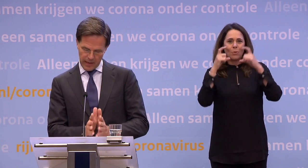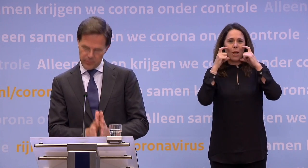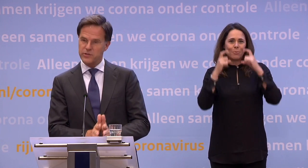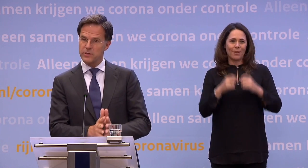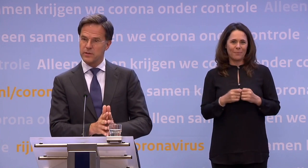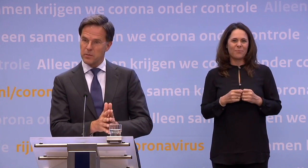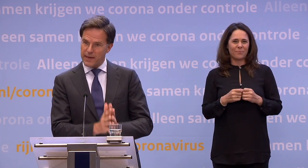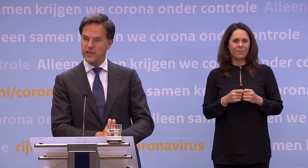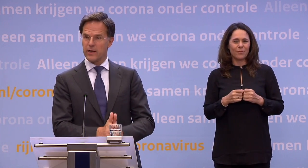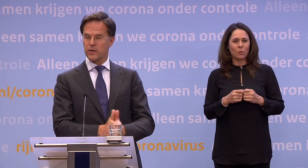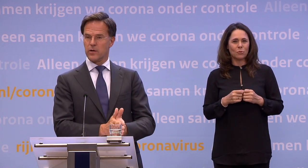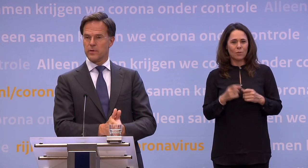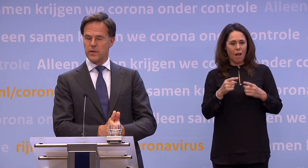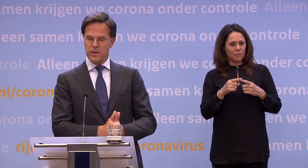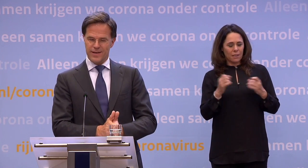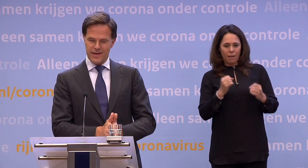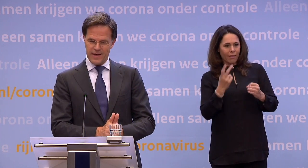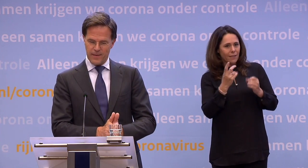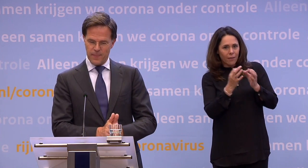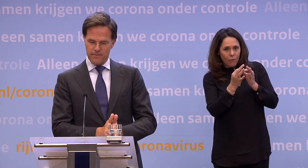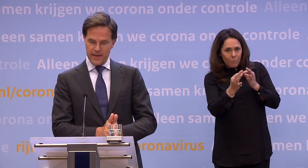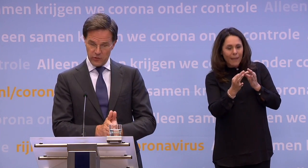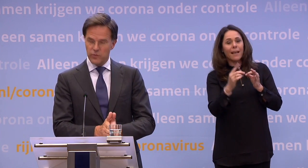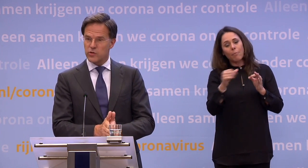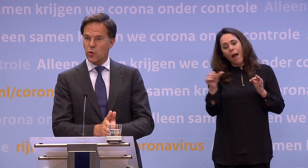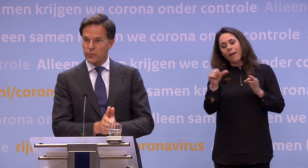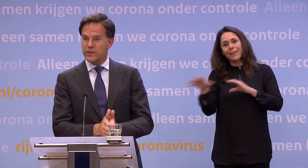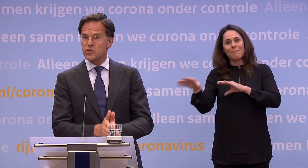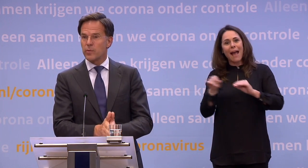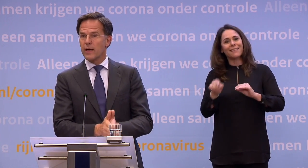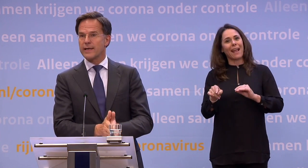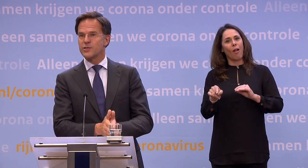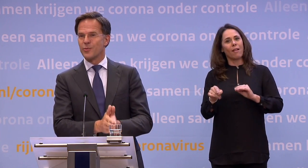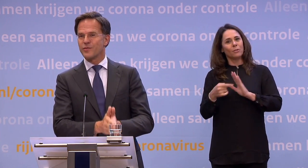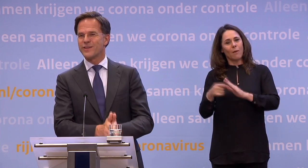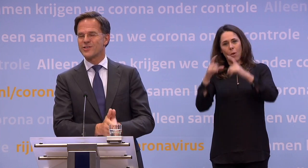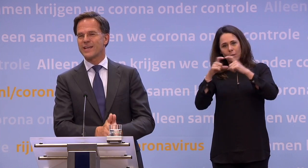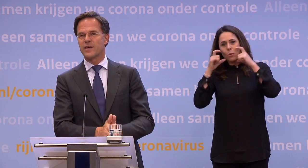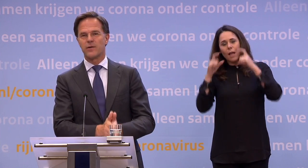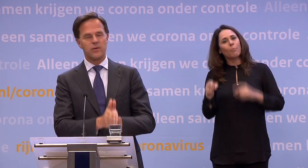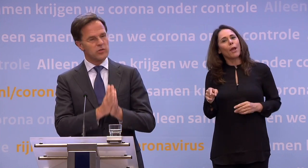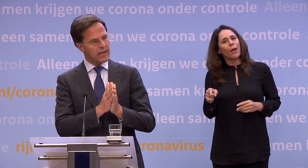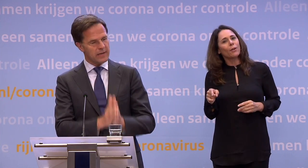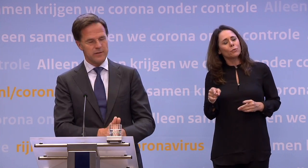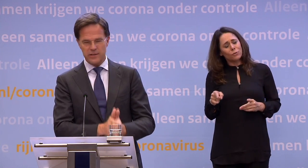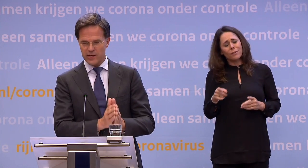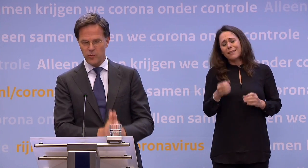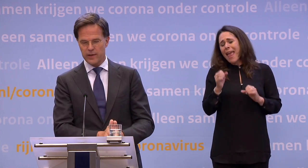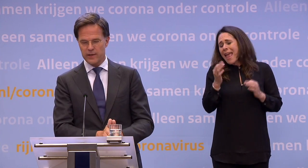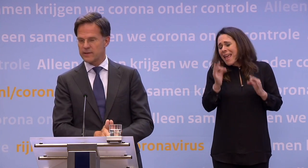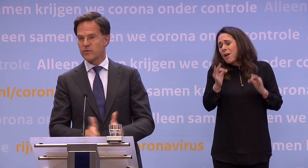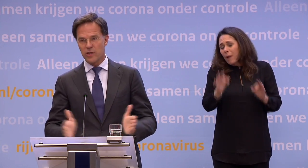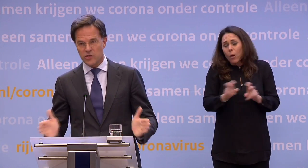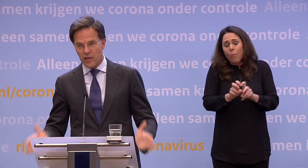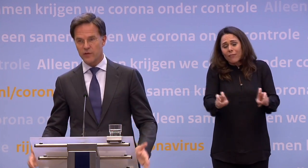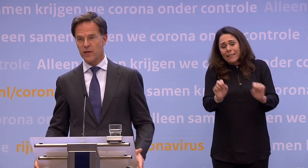die aparte maatregelen genomen. En dat doen we dus omdat het zo belangrijk is om dat virus tegen te houden. Jongens, echt, ik zeg het nog